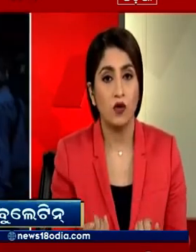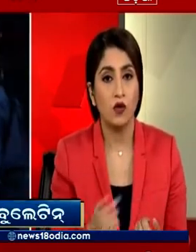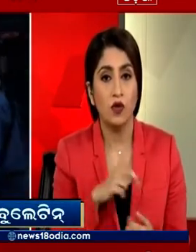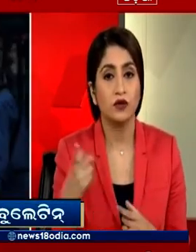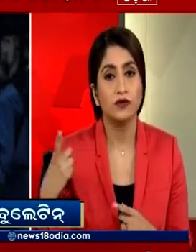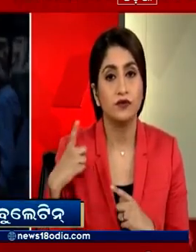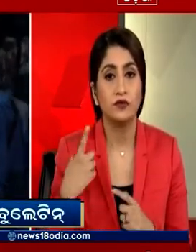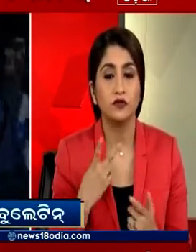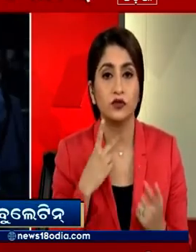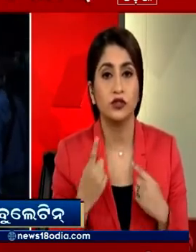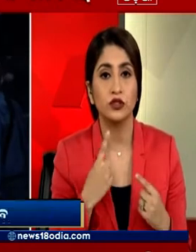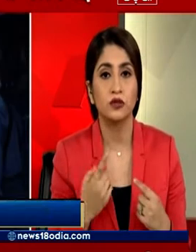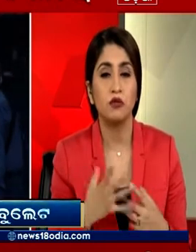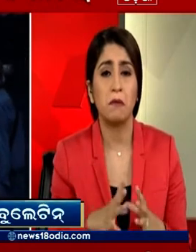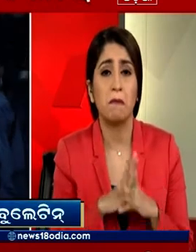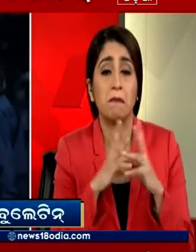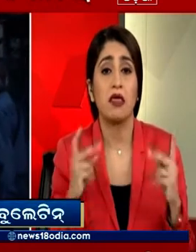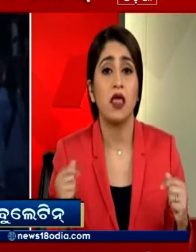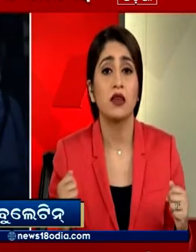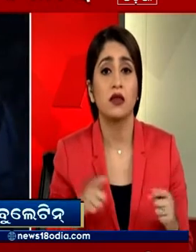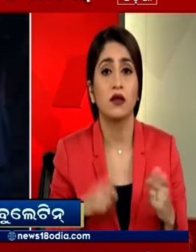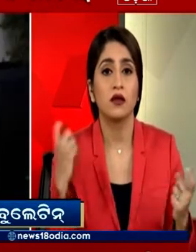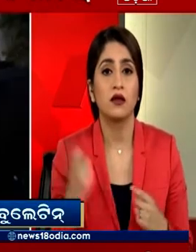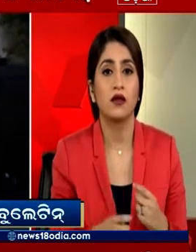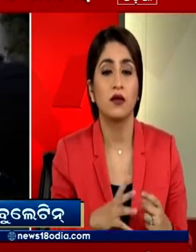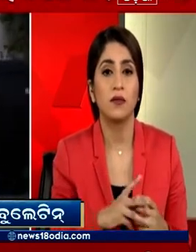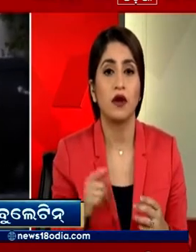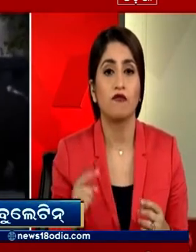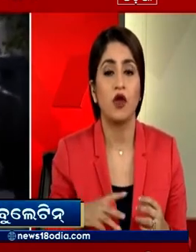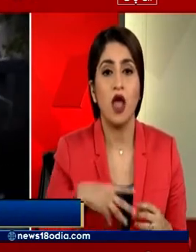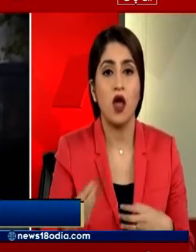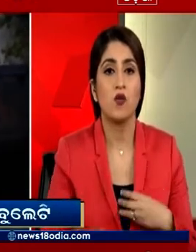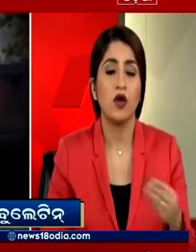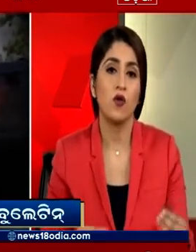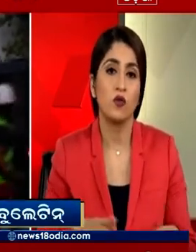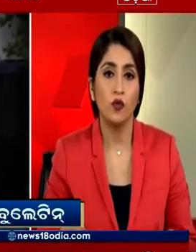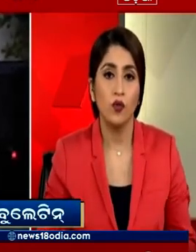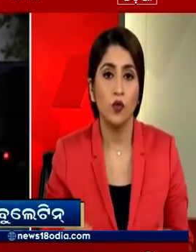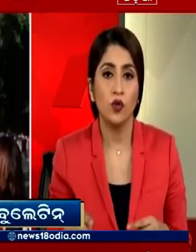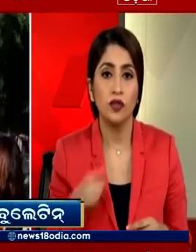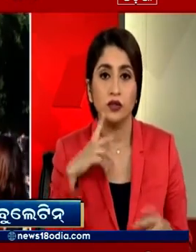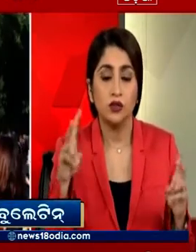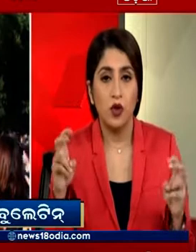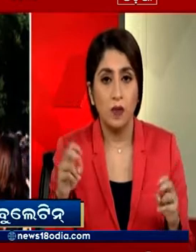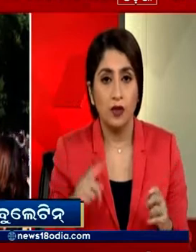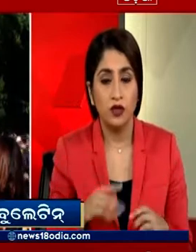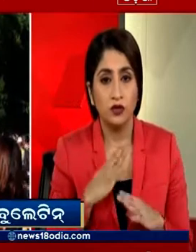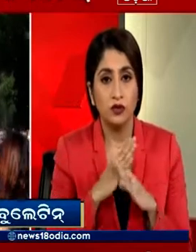सेनाप तैनाप होने के बावजूद सैक्रों लोग एक बार फिर सडकों पर उतराए प्रदशन कर रहे लोगों की सुरक्षा बल के साथ